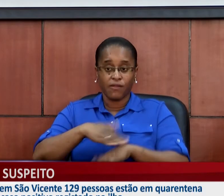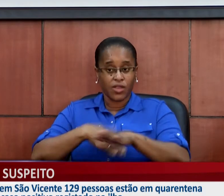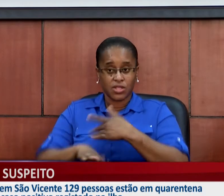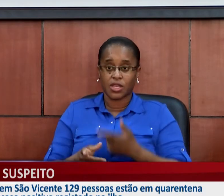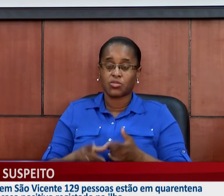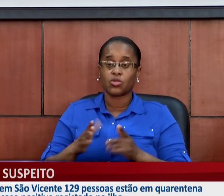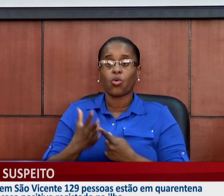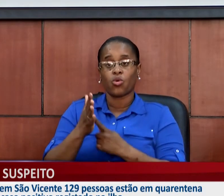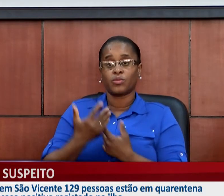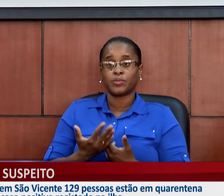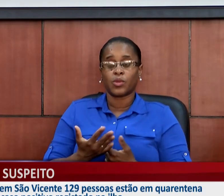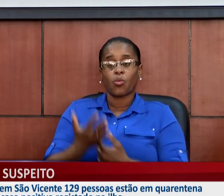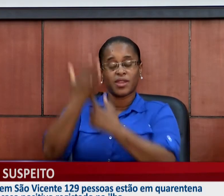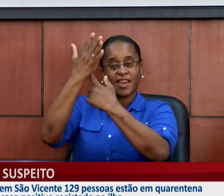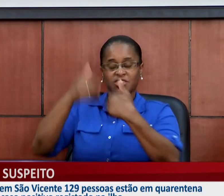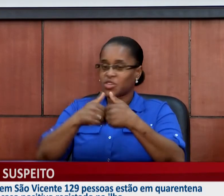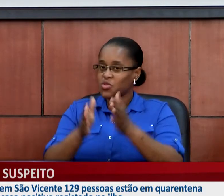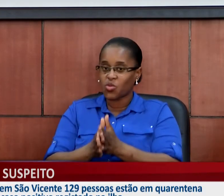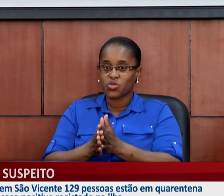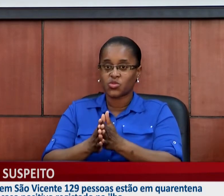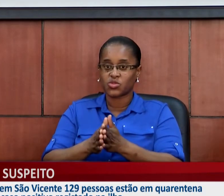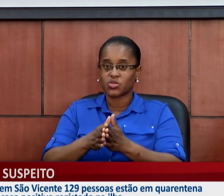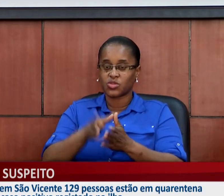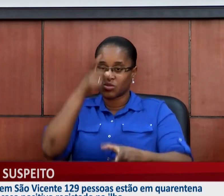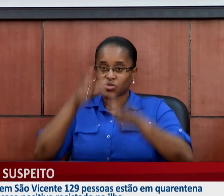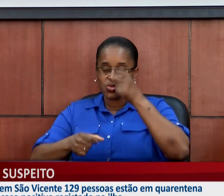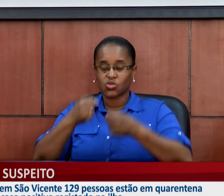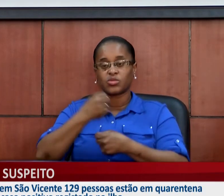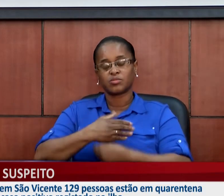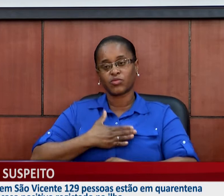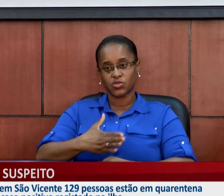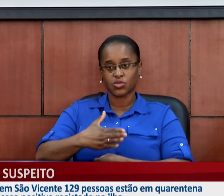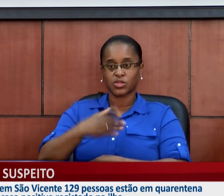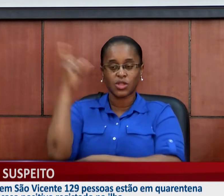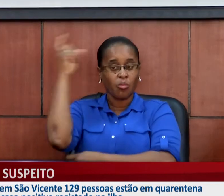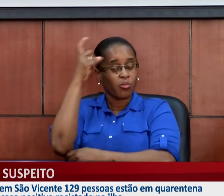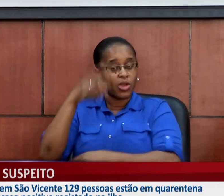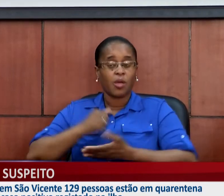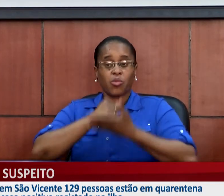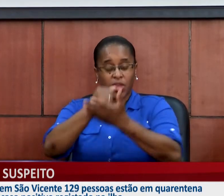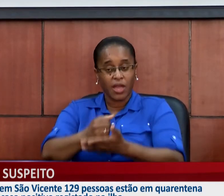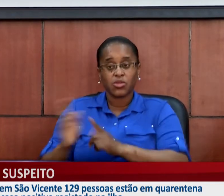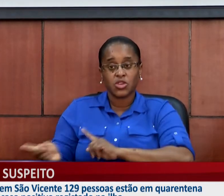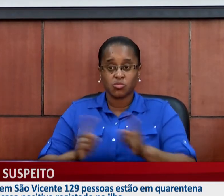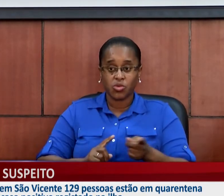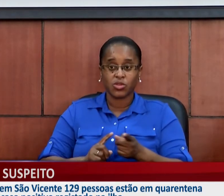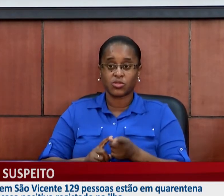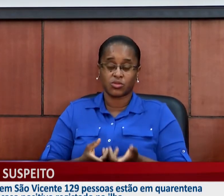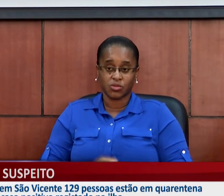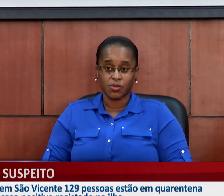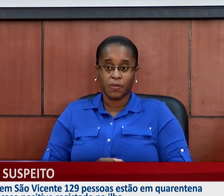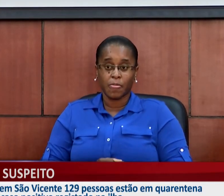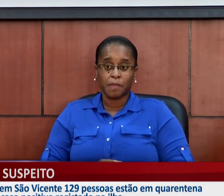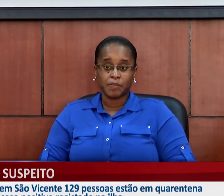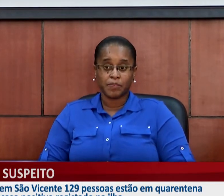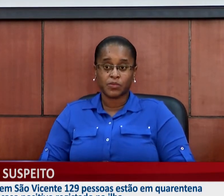homenagem a todos o corpo dos bombeiros que têm apoiado no transporte de casos suspeitos nas ilhas onde